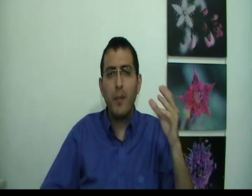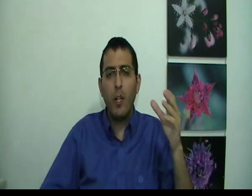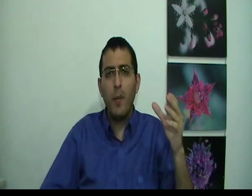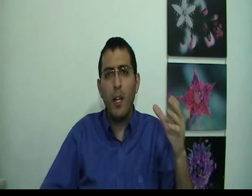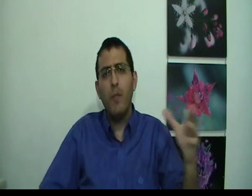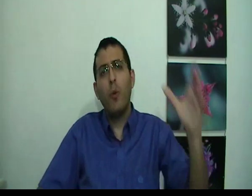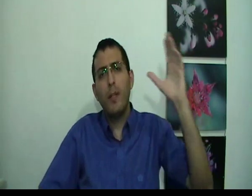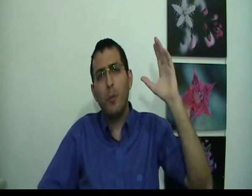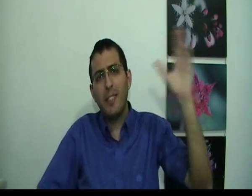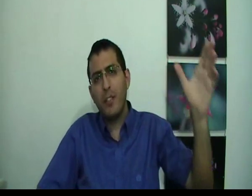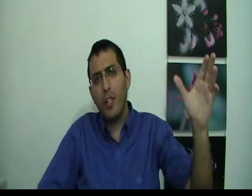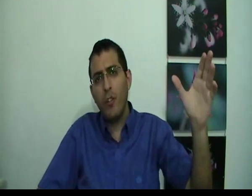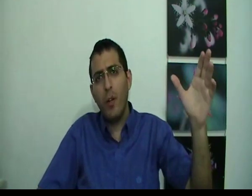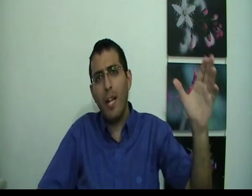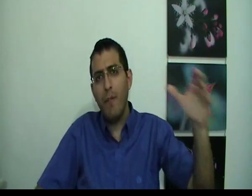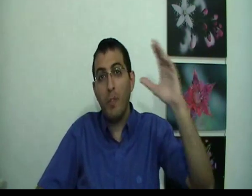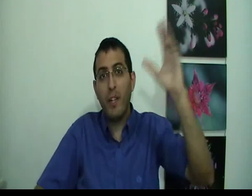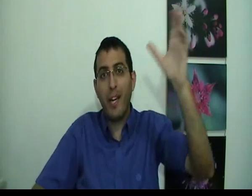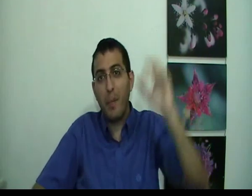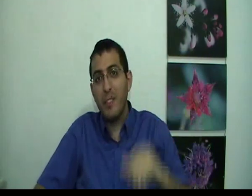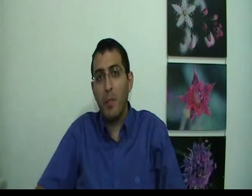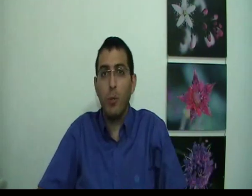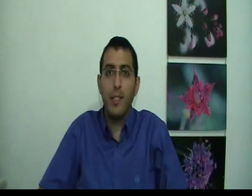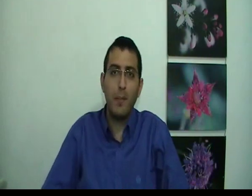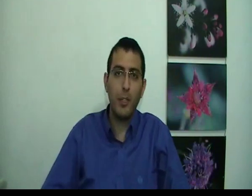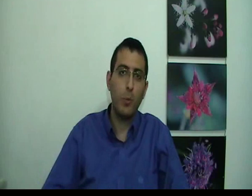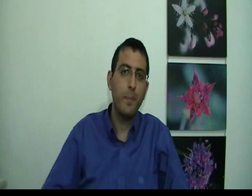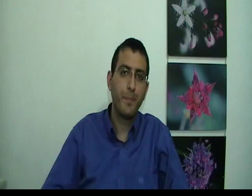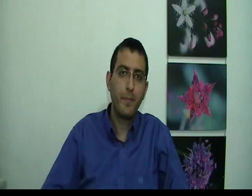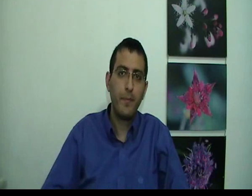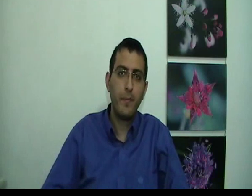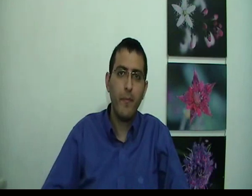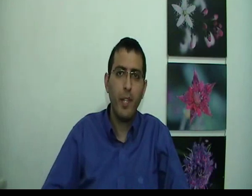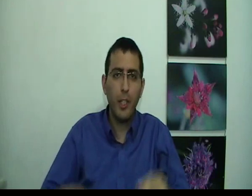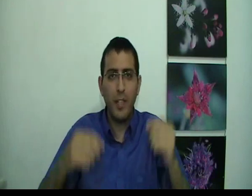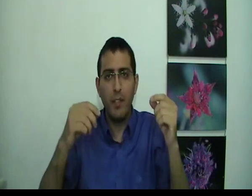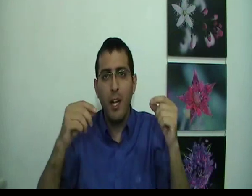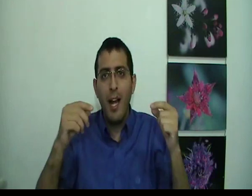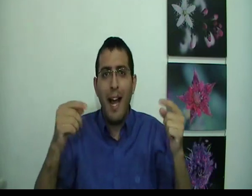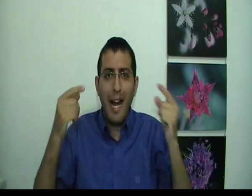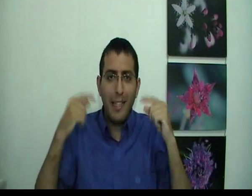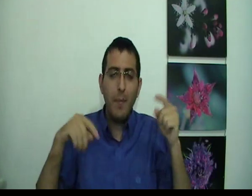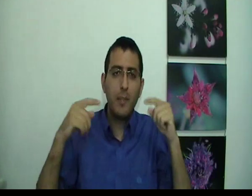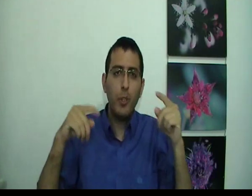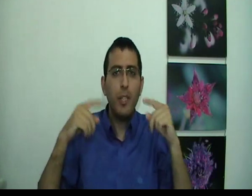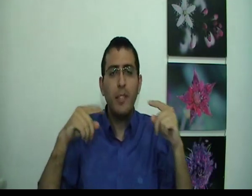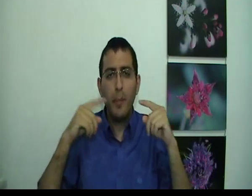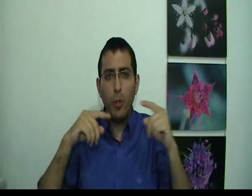חולם חלום והוא חולם שהוא בצד השני של העולם ומתווכח עם איזה מישהו על איזה משהו עכשיו האדם עצמו שנמצא בתוך